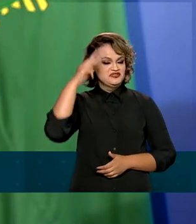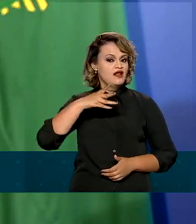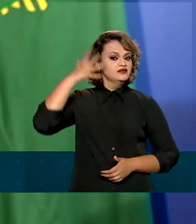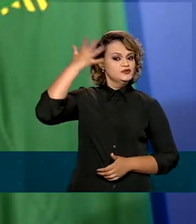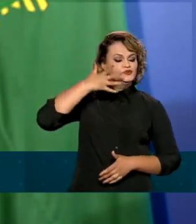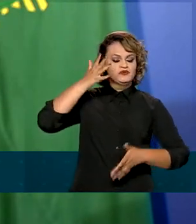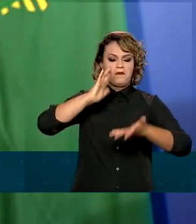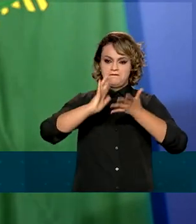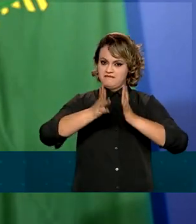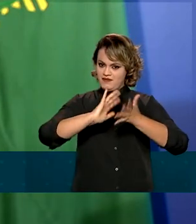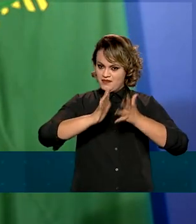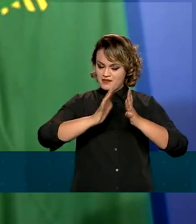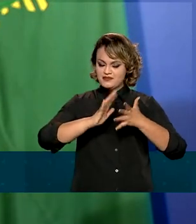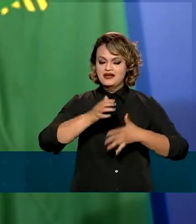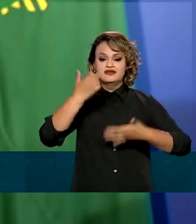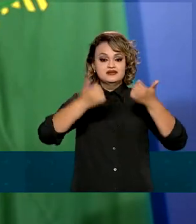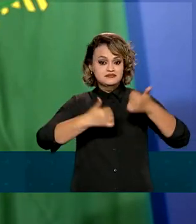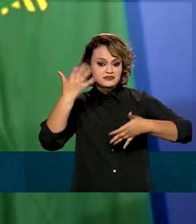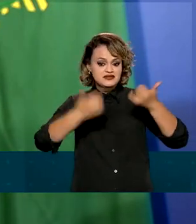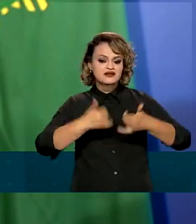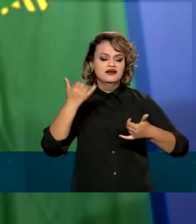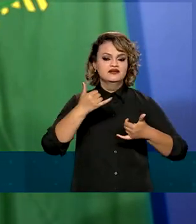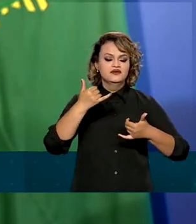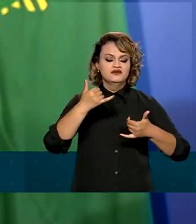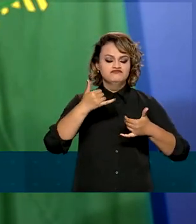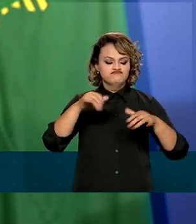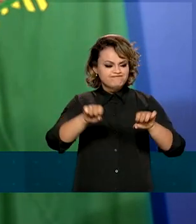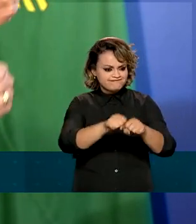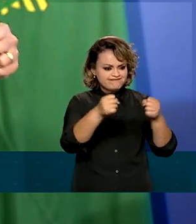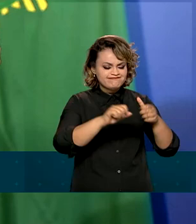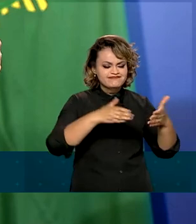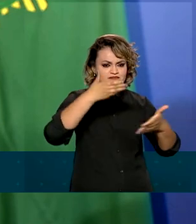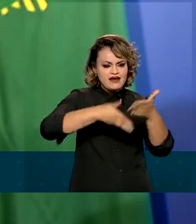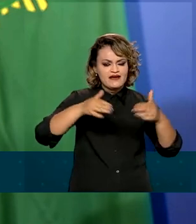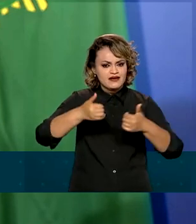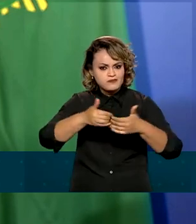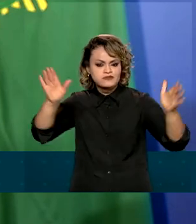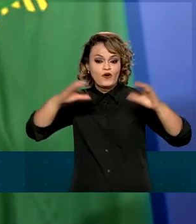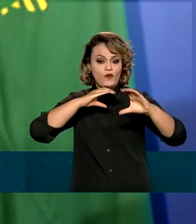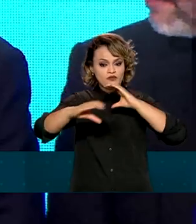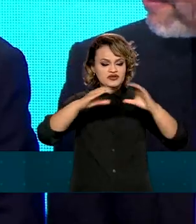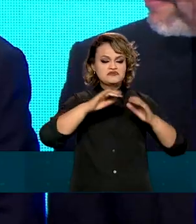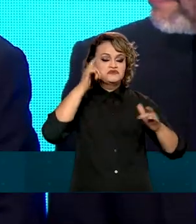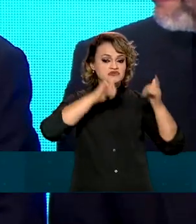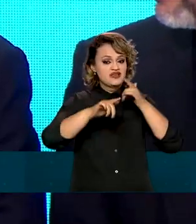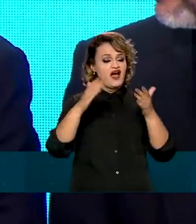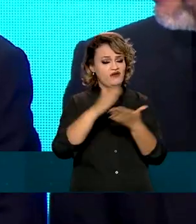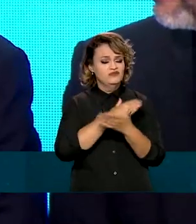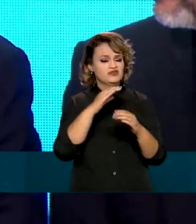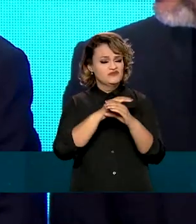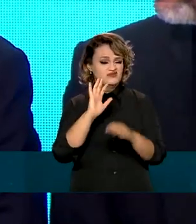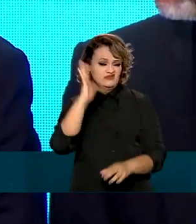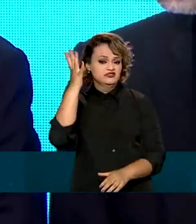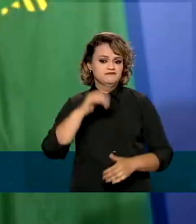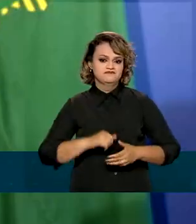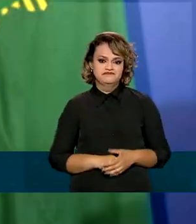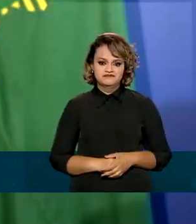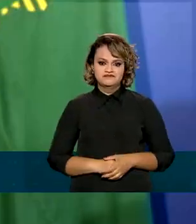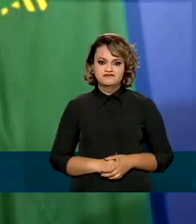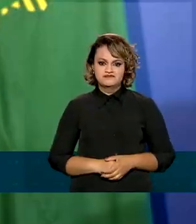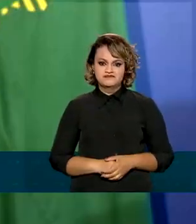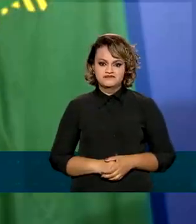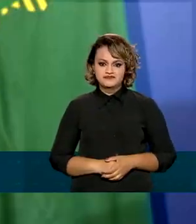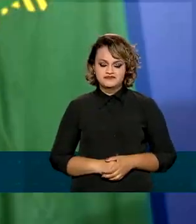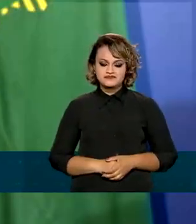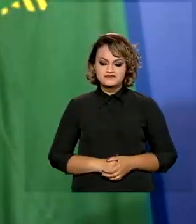discurso em Libras sobre a importância de se quebrar as barreiras de comunicação, que ainda são muitas no Brasil. A